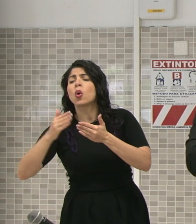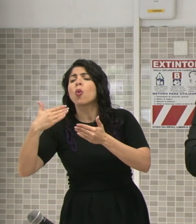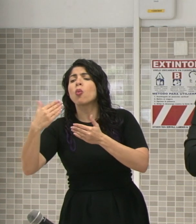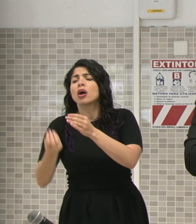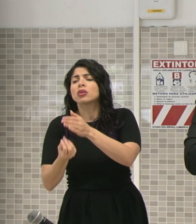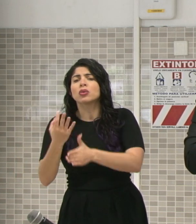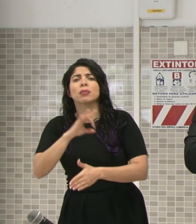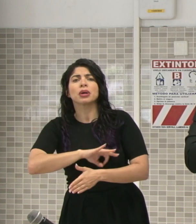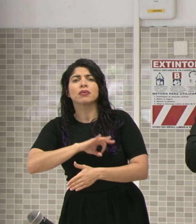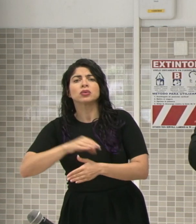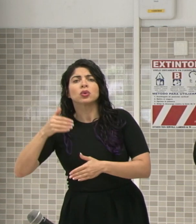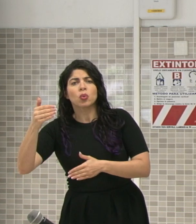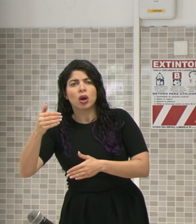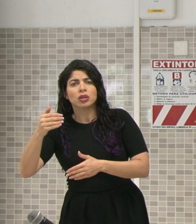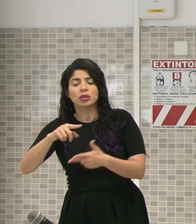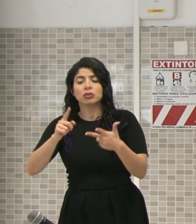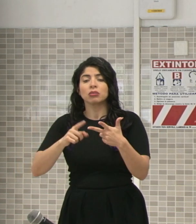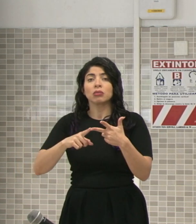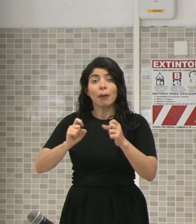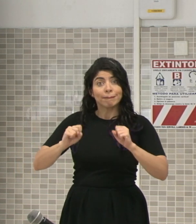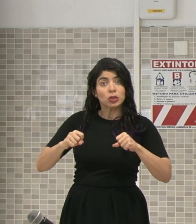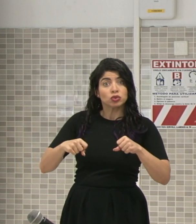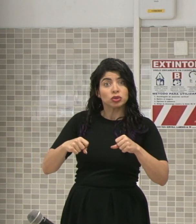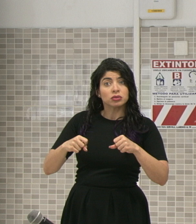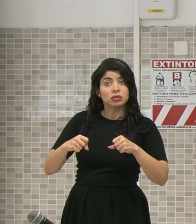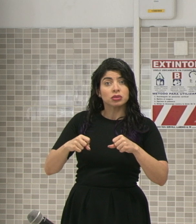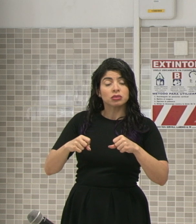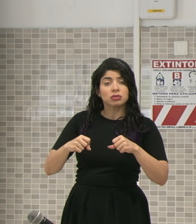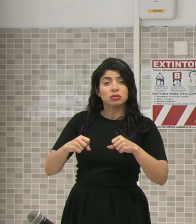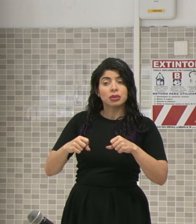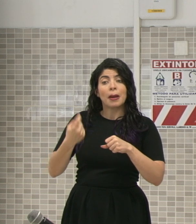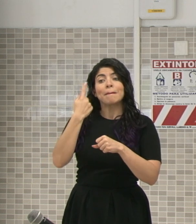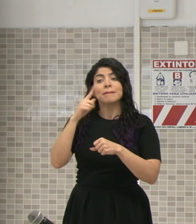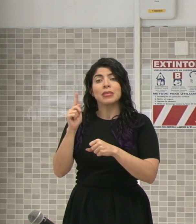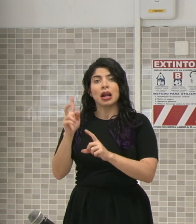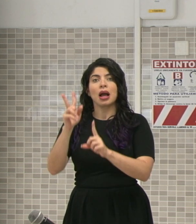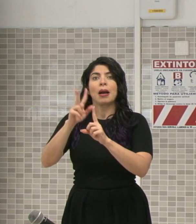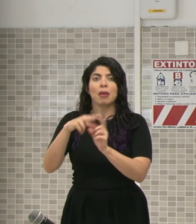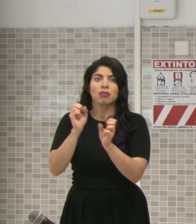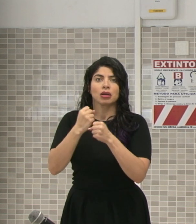y la viabilidad para su ejecución.